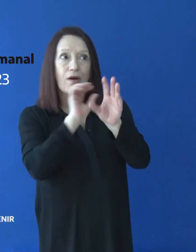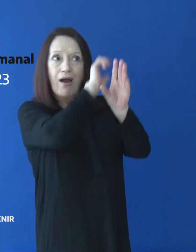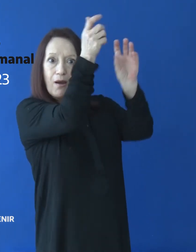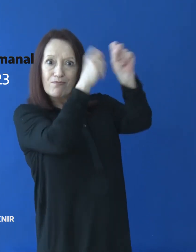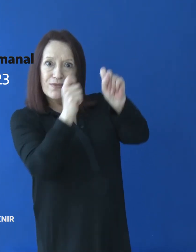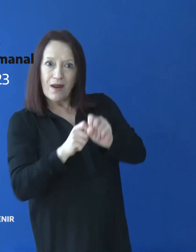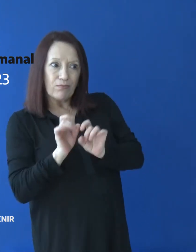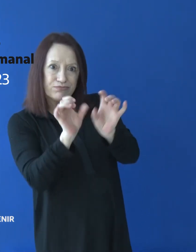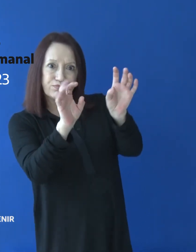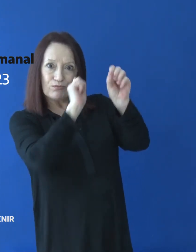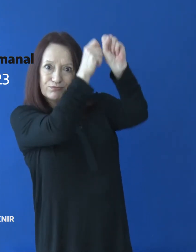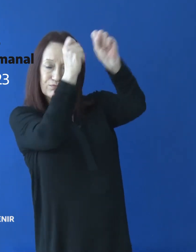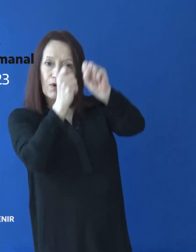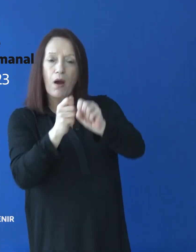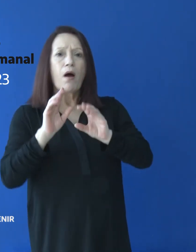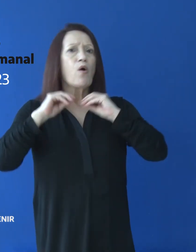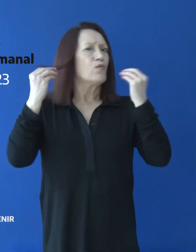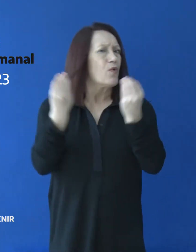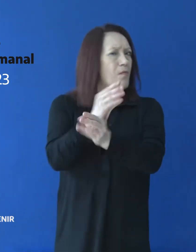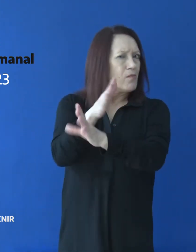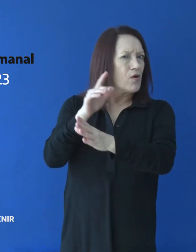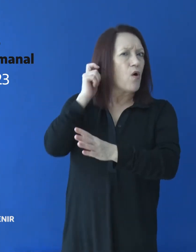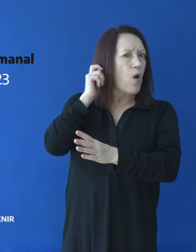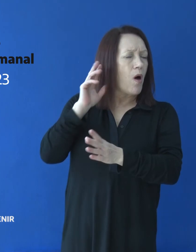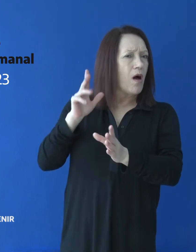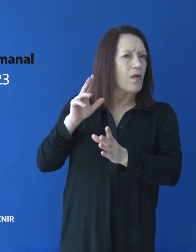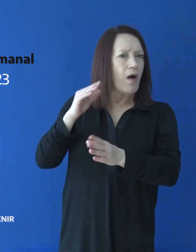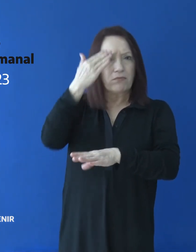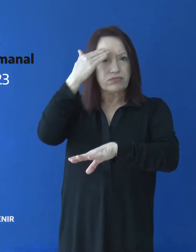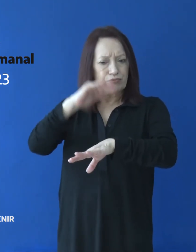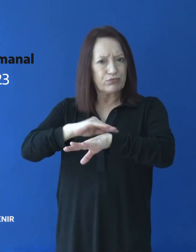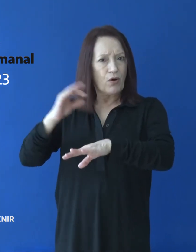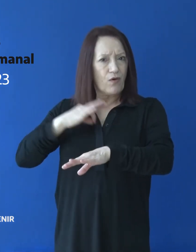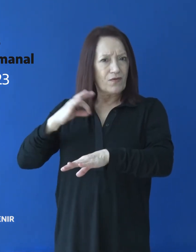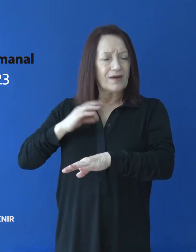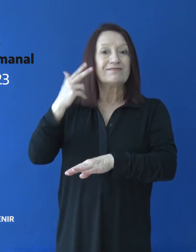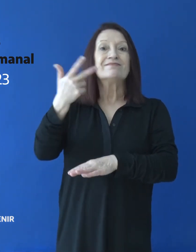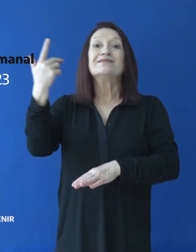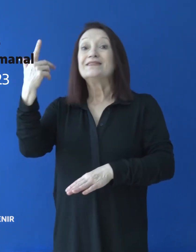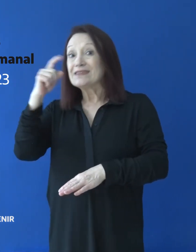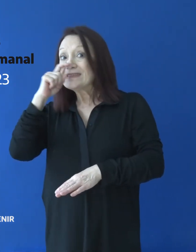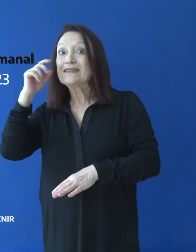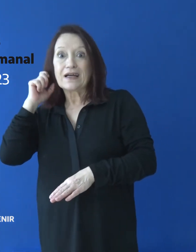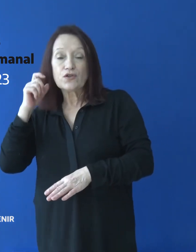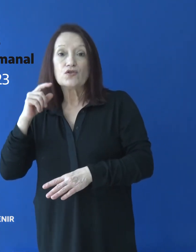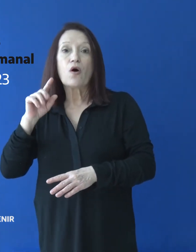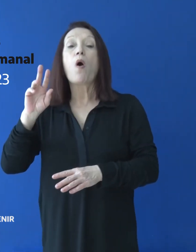La media de edad es de 37 años, Fallecidos, El promedio de edad